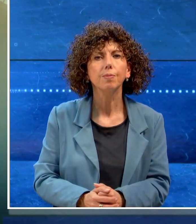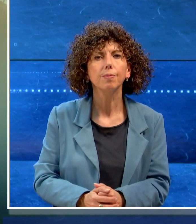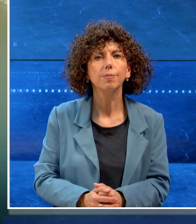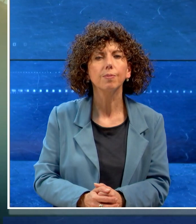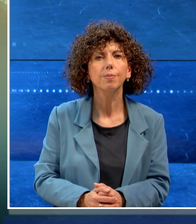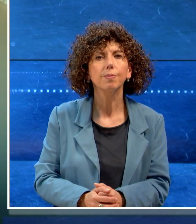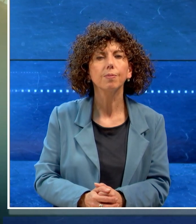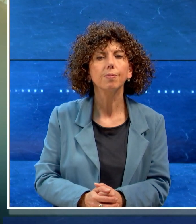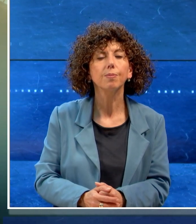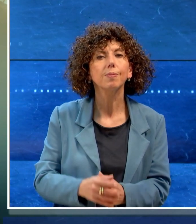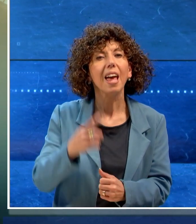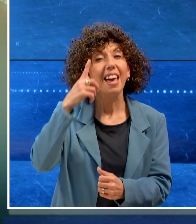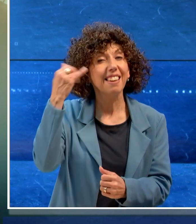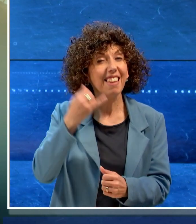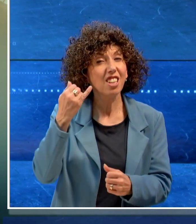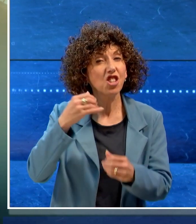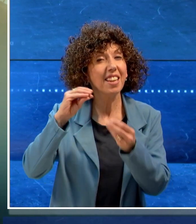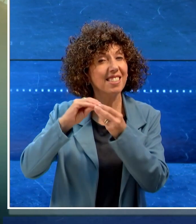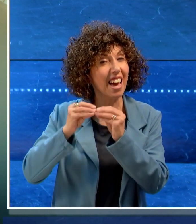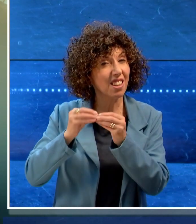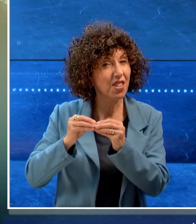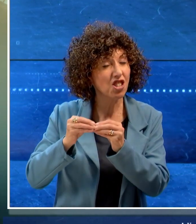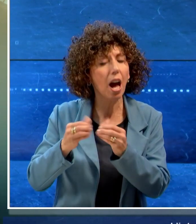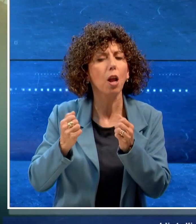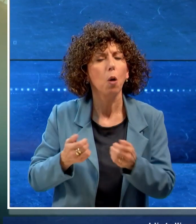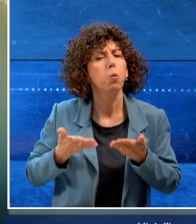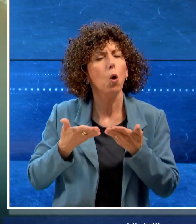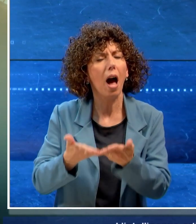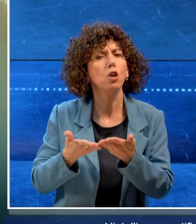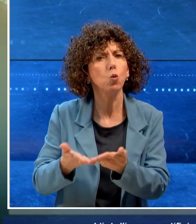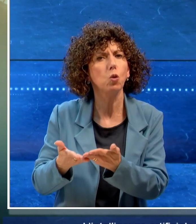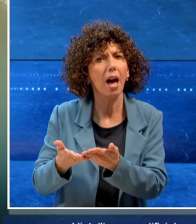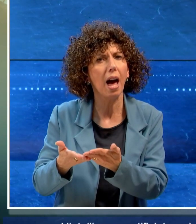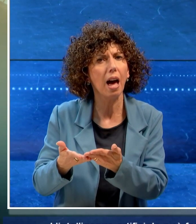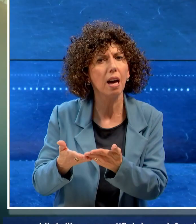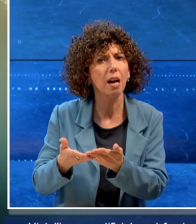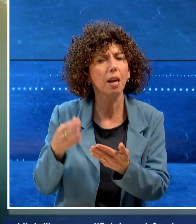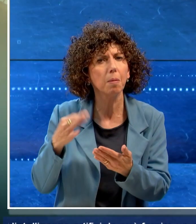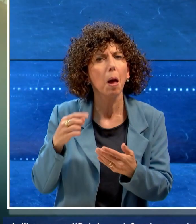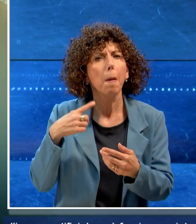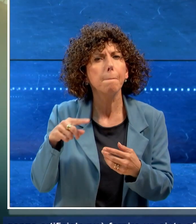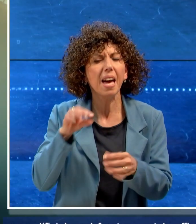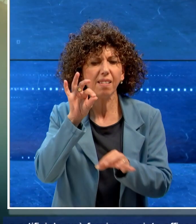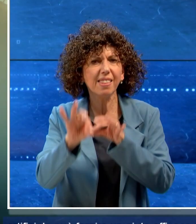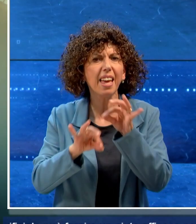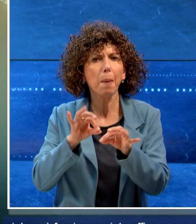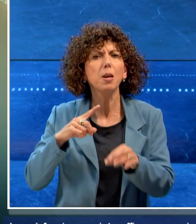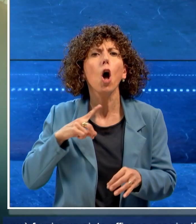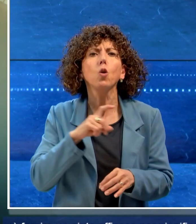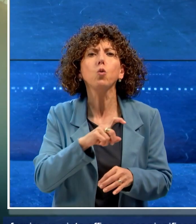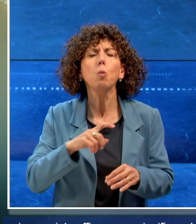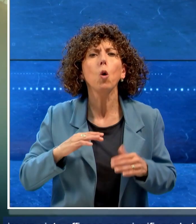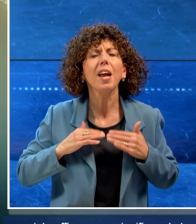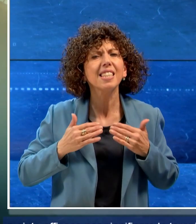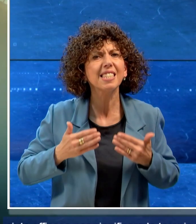E ancora l'intelligenza artificiale può fornire un aiuto efficace anche per pianificare la terapia del tumore del